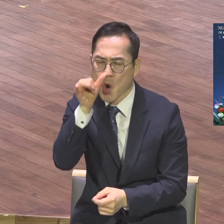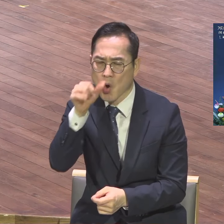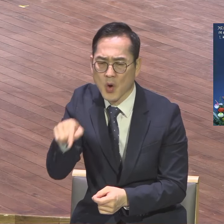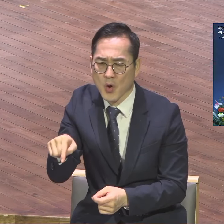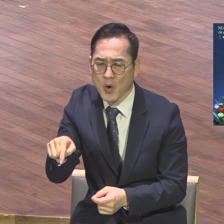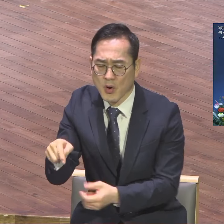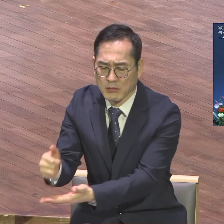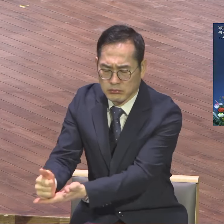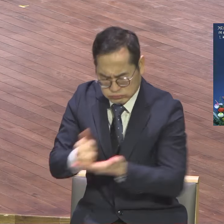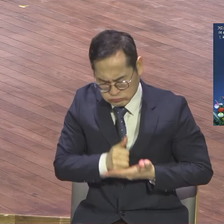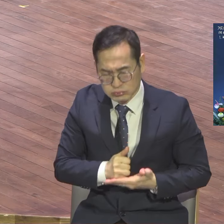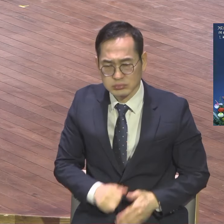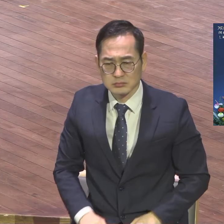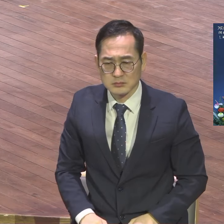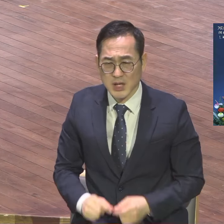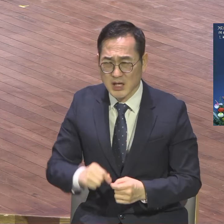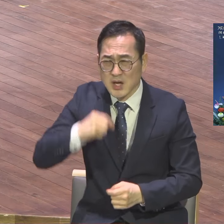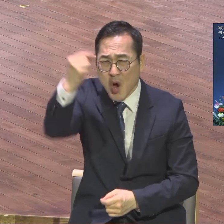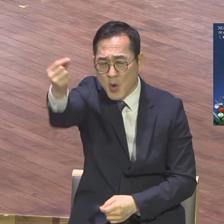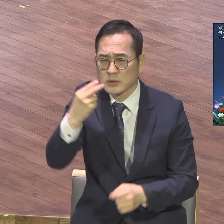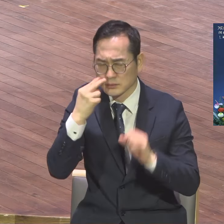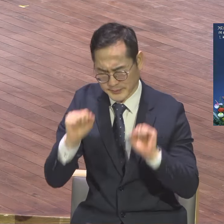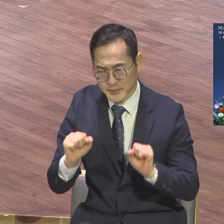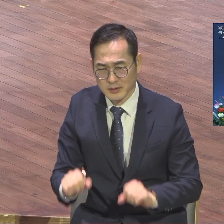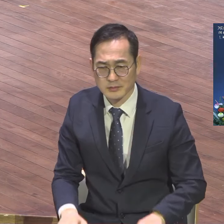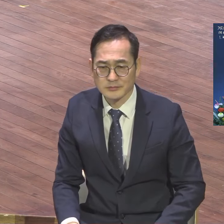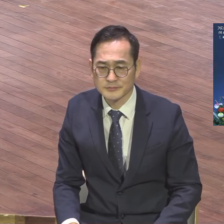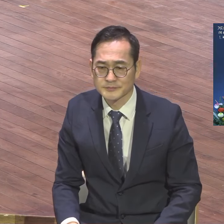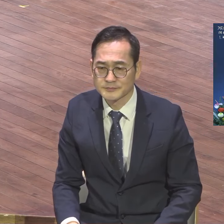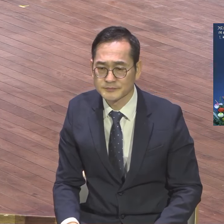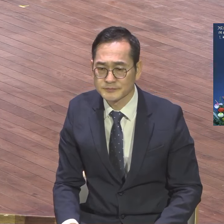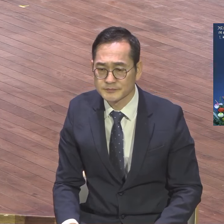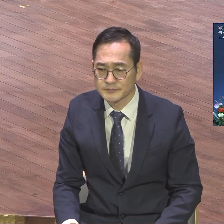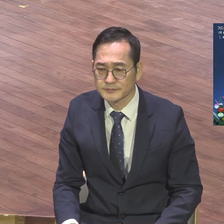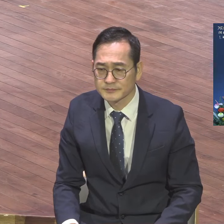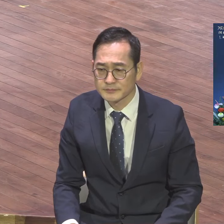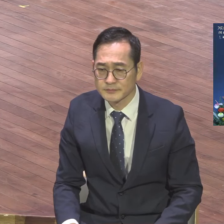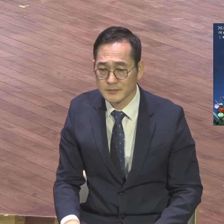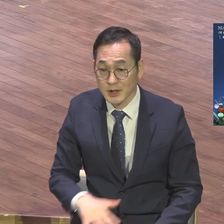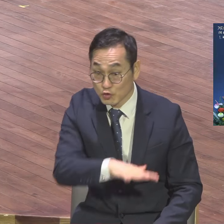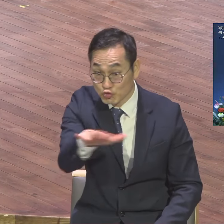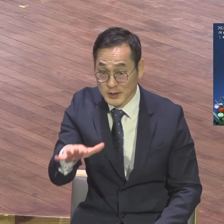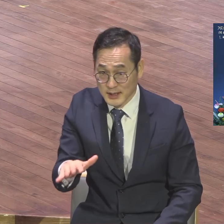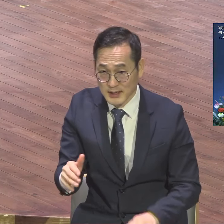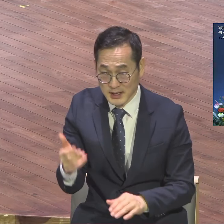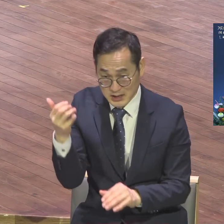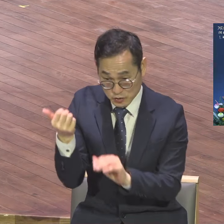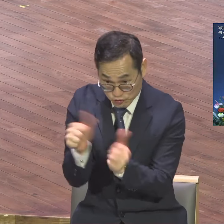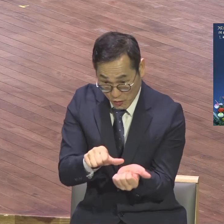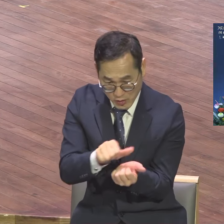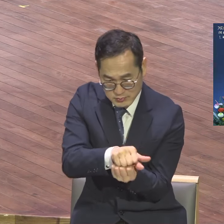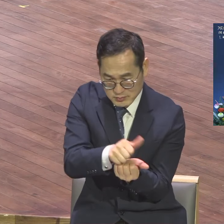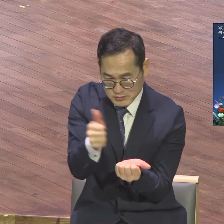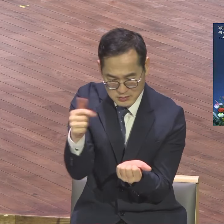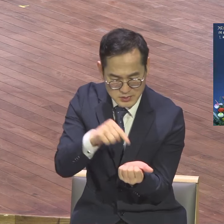영혼이 산다고요. 죽는다는 게 없어요. 사람은 생명이 있어서 영이 있기 때문에 동물은 육체밖에 없어요. 사람만